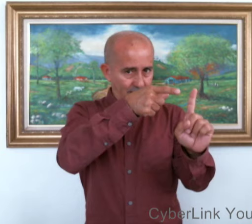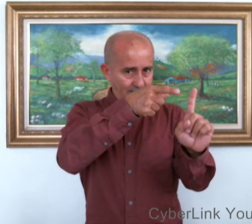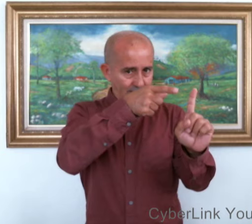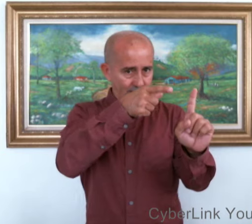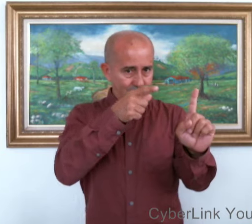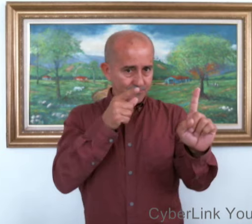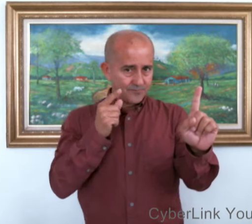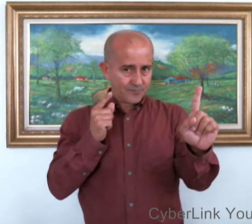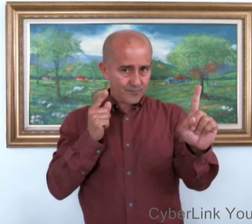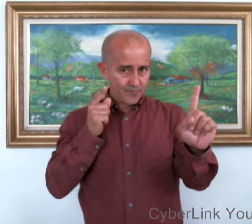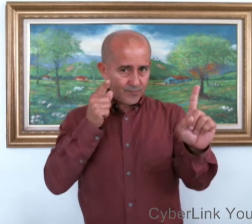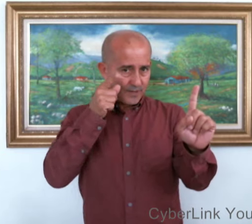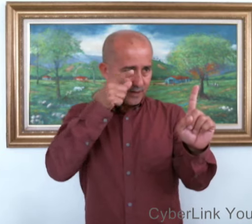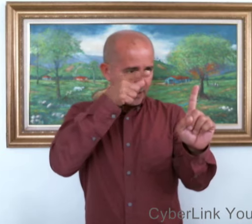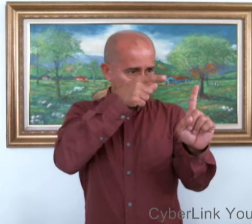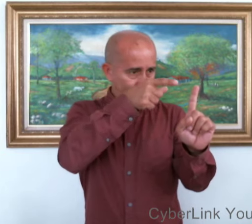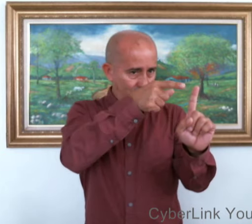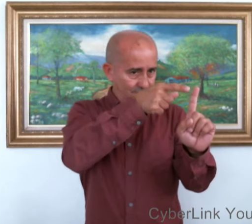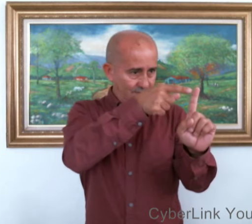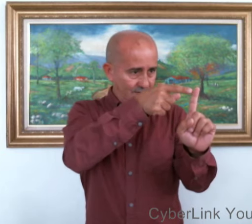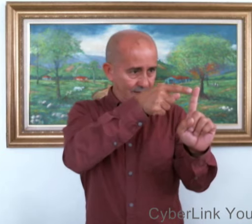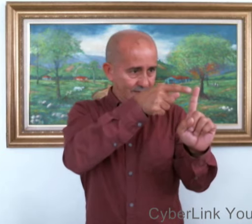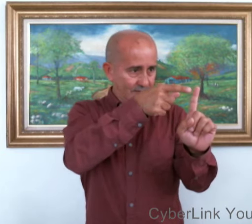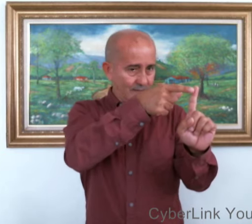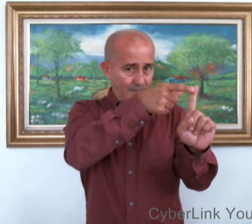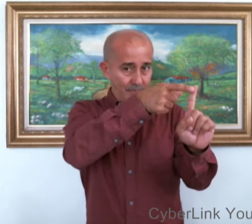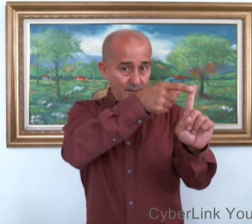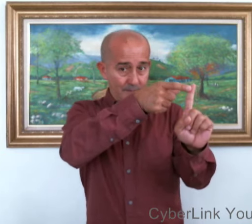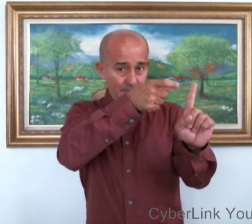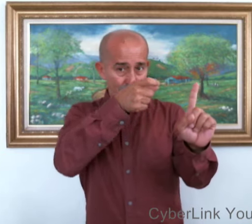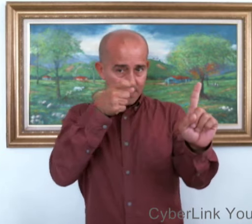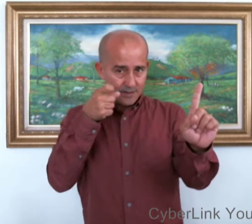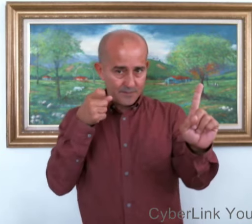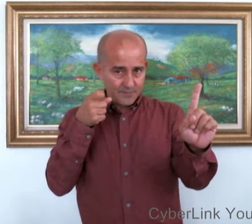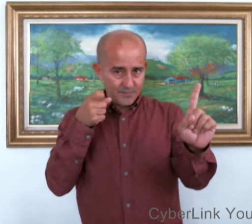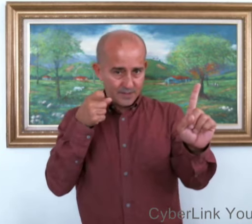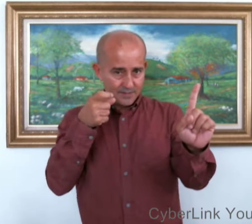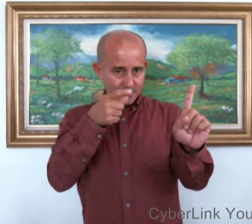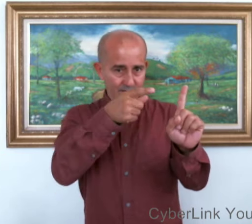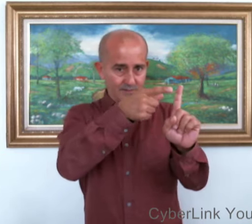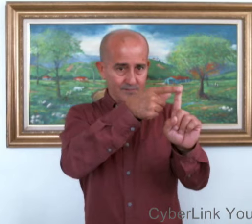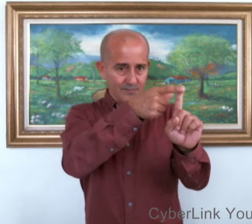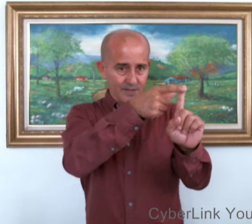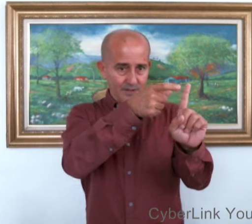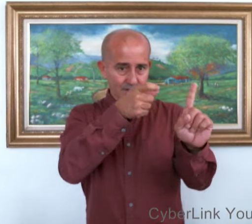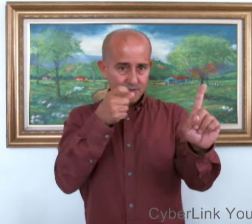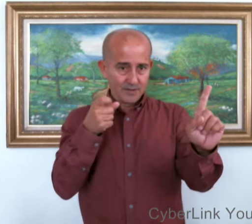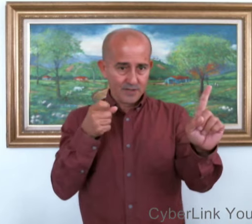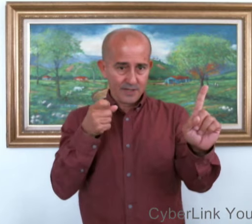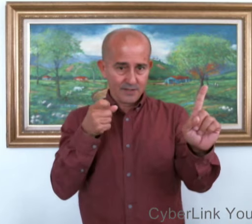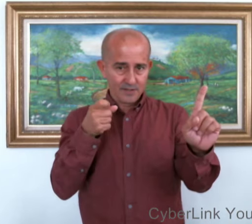Hasta. Hacia. Hasta. De. Desde. De. Desde. Desde.